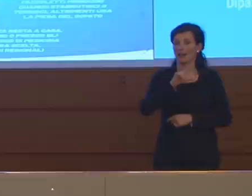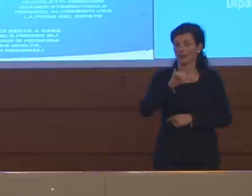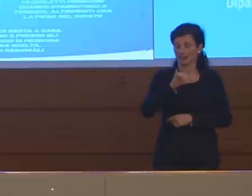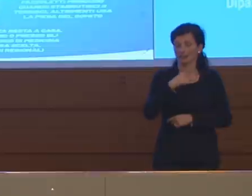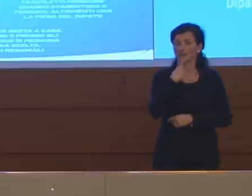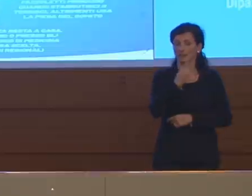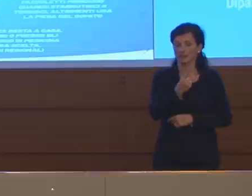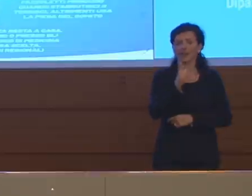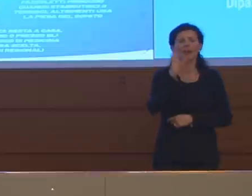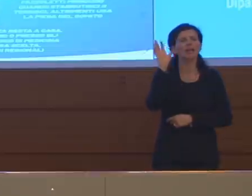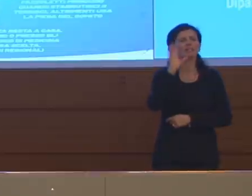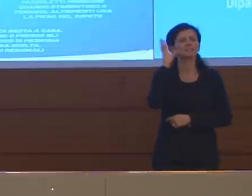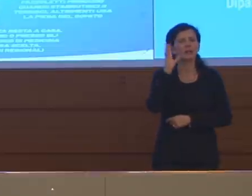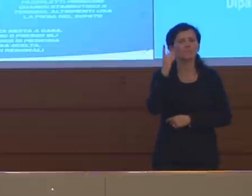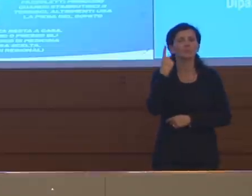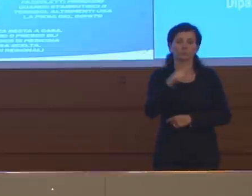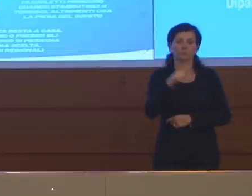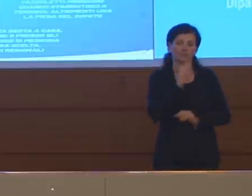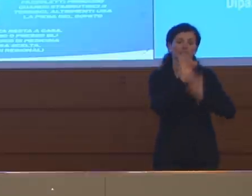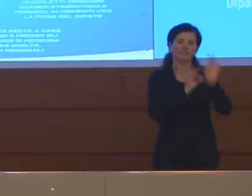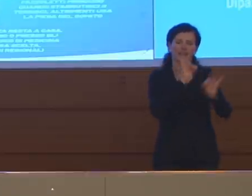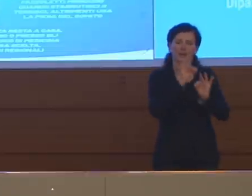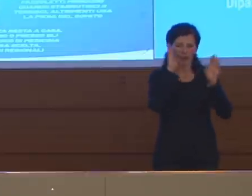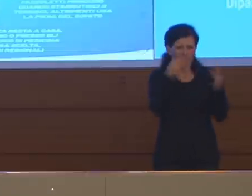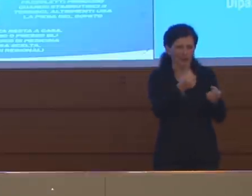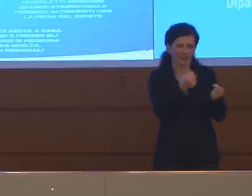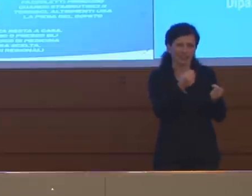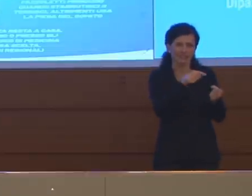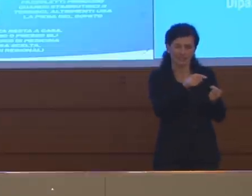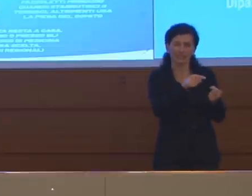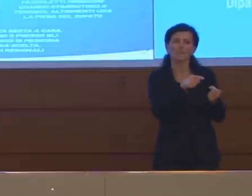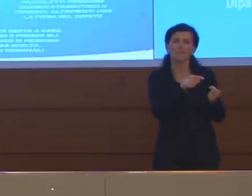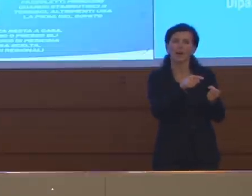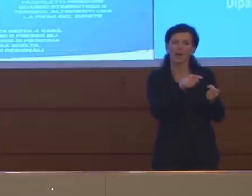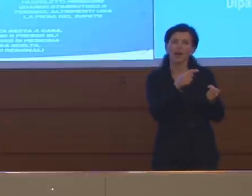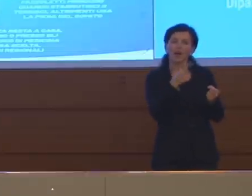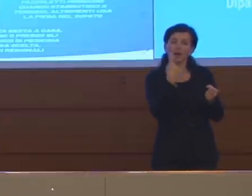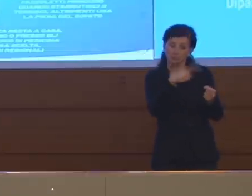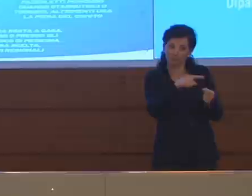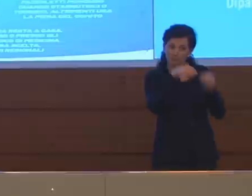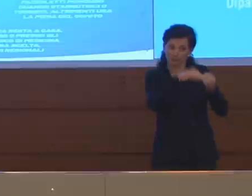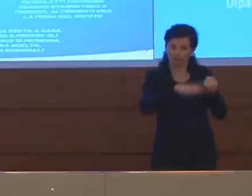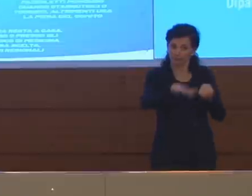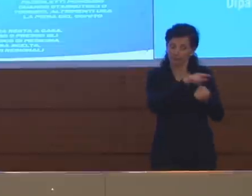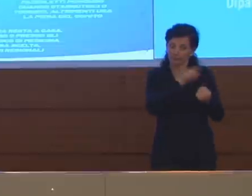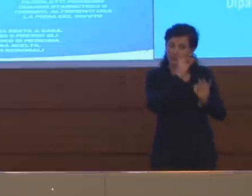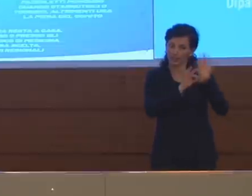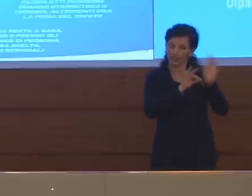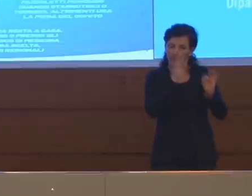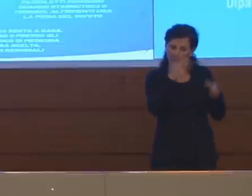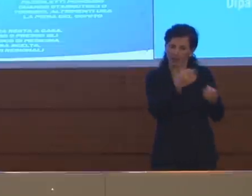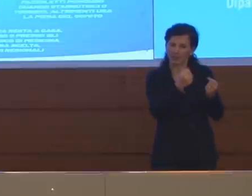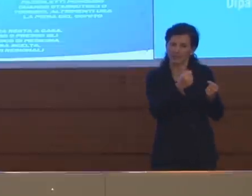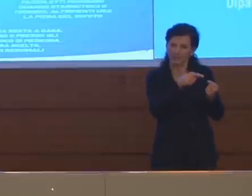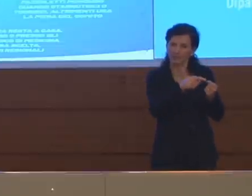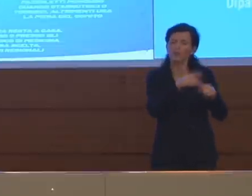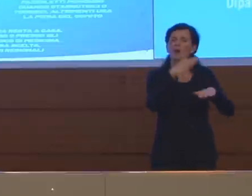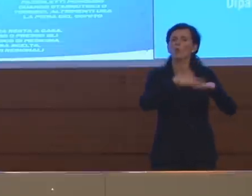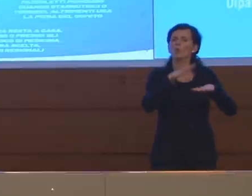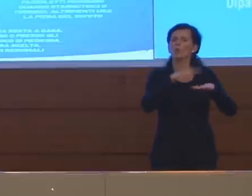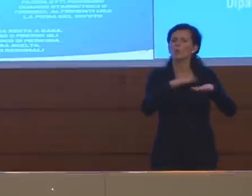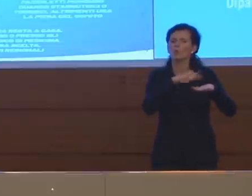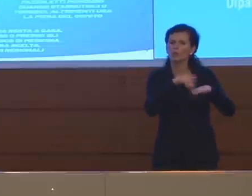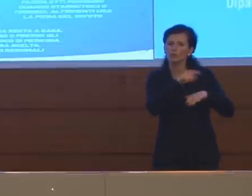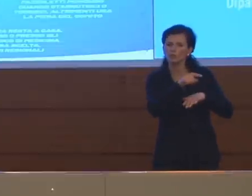sull'utilizzo delle terapie intensive, che sono uno degli indicatori che possono essere utilizzati e che vengono utilizzati per valutare l